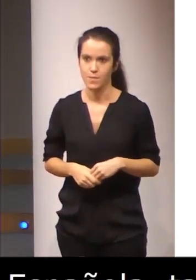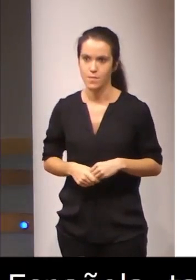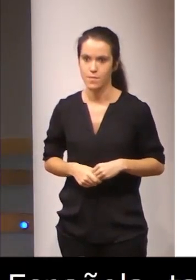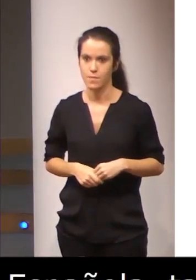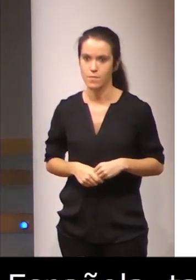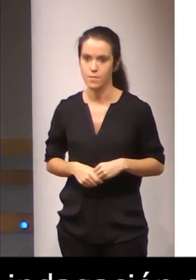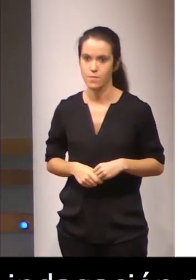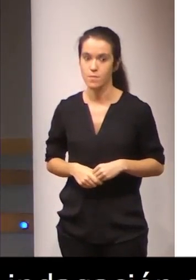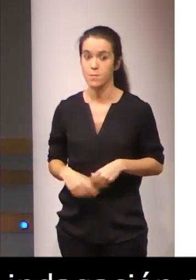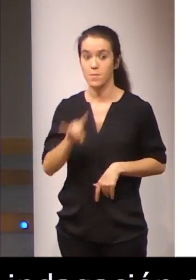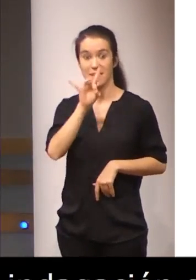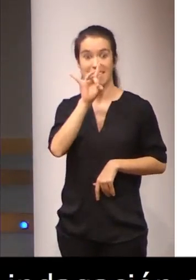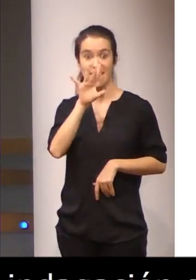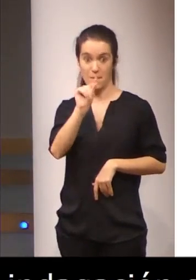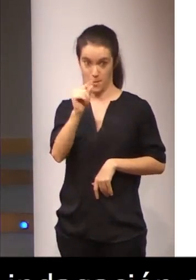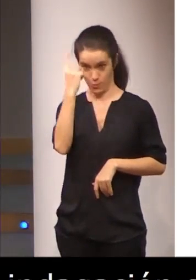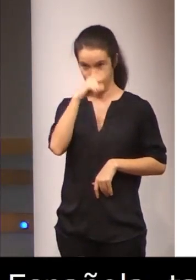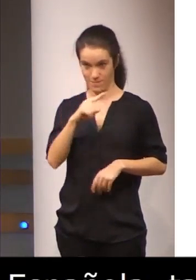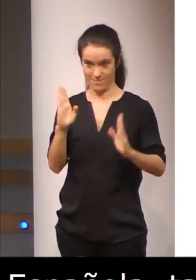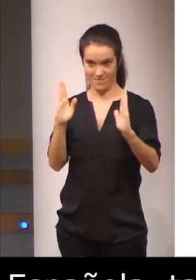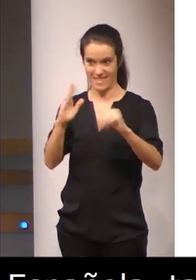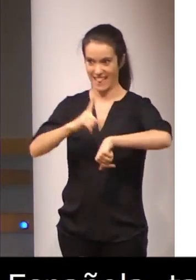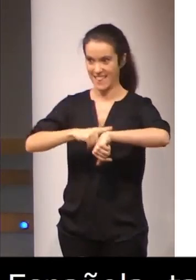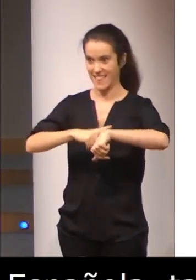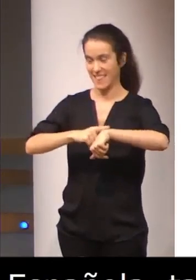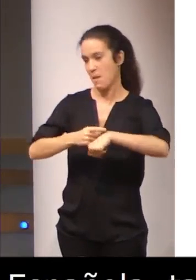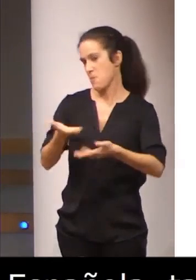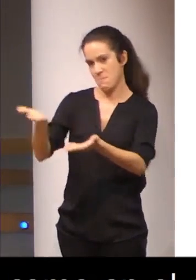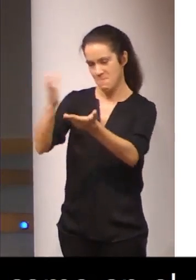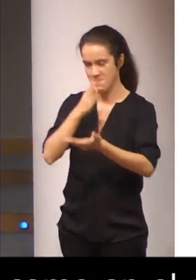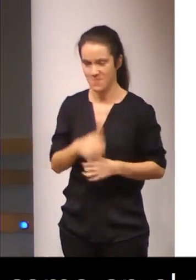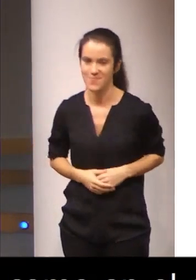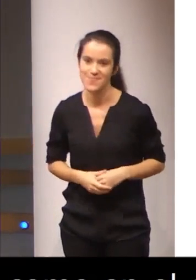Bueno, tenéis quince minutos y, bueno, pues el tiempo es vuestro.